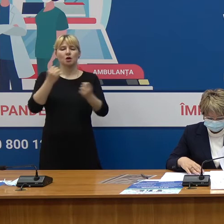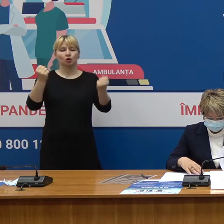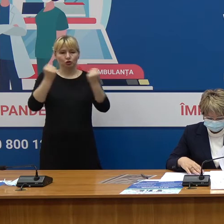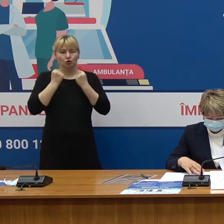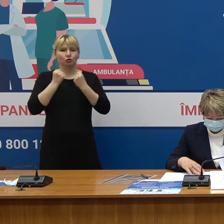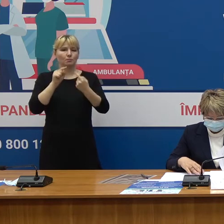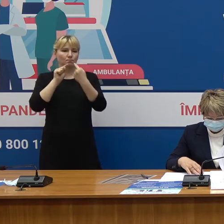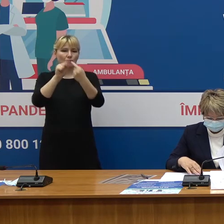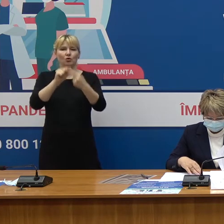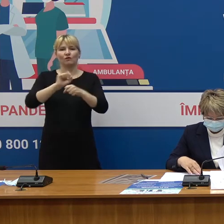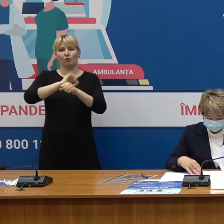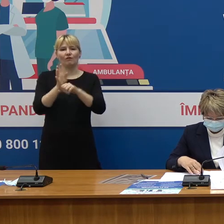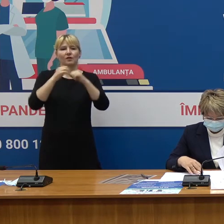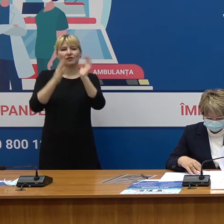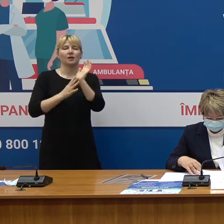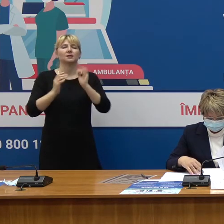boala COVID-19.